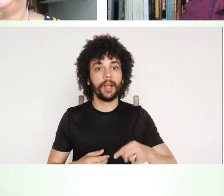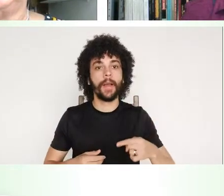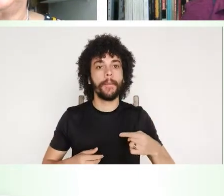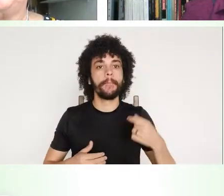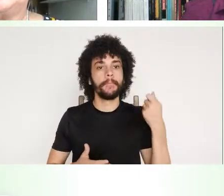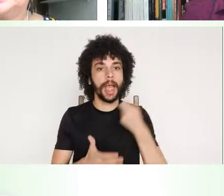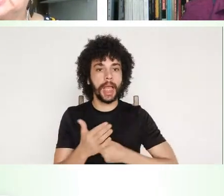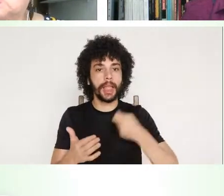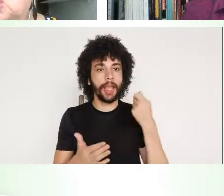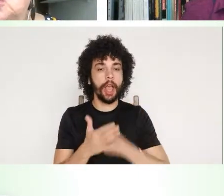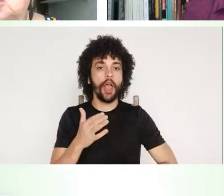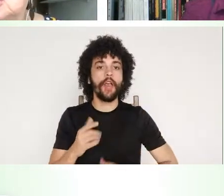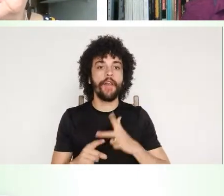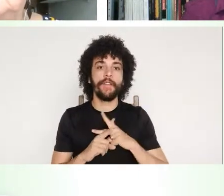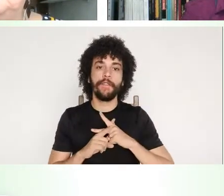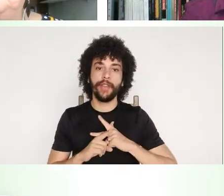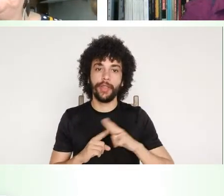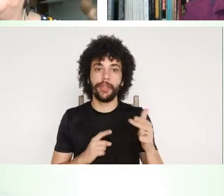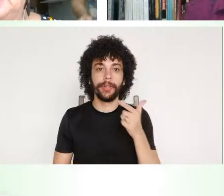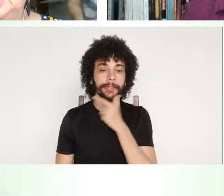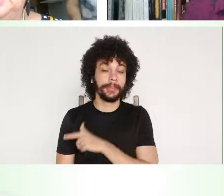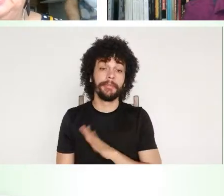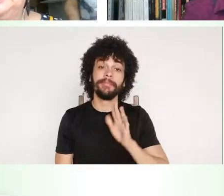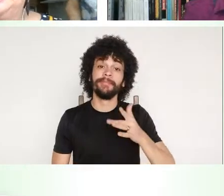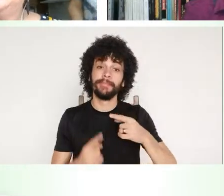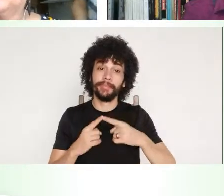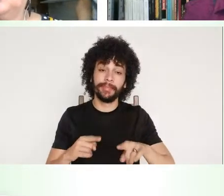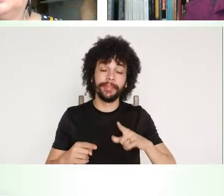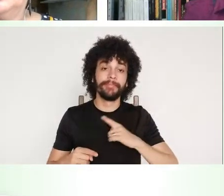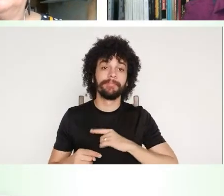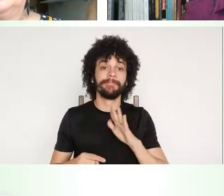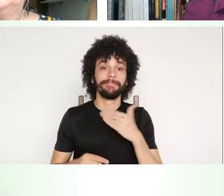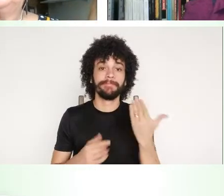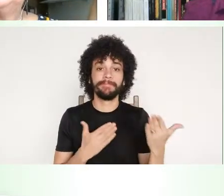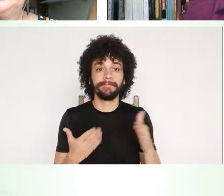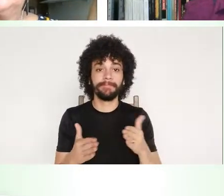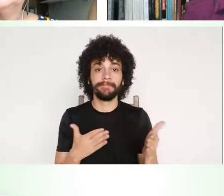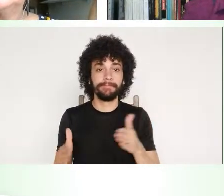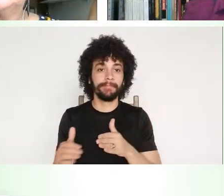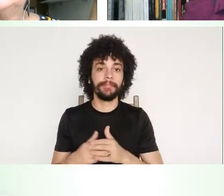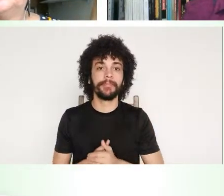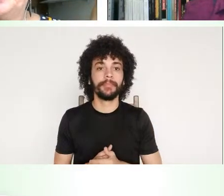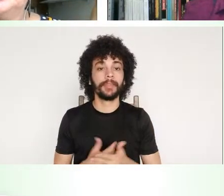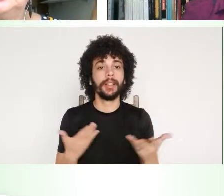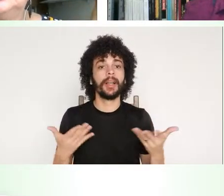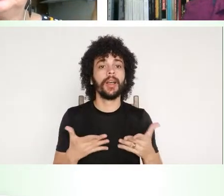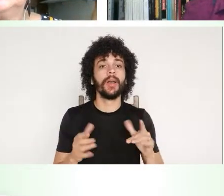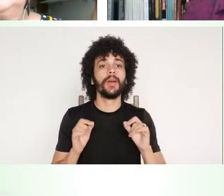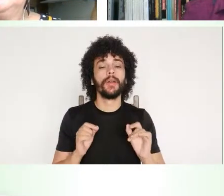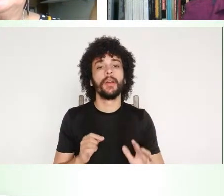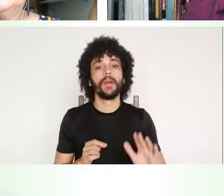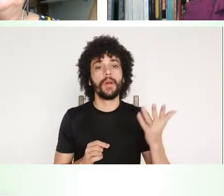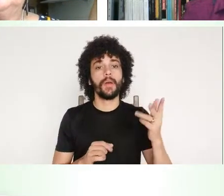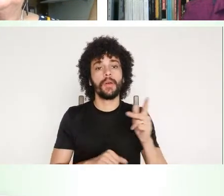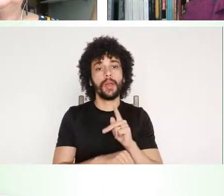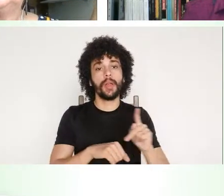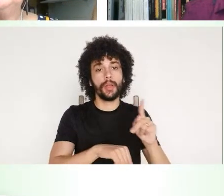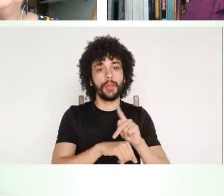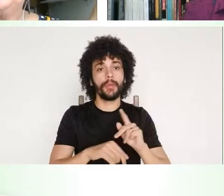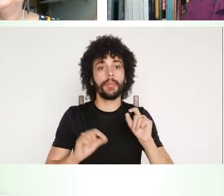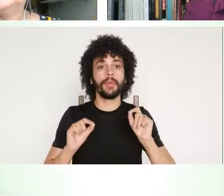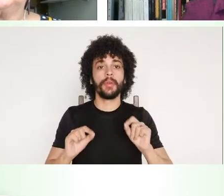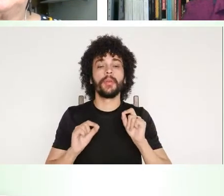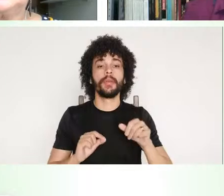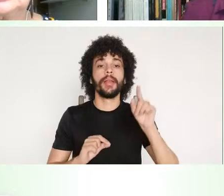nós vencemos, apesar das mortes, né? Agora, o que está acontecendo no país é que o